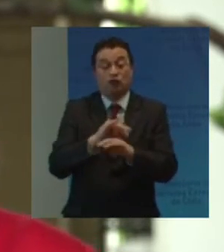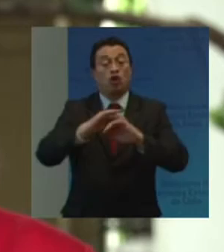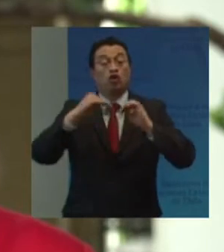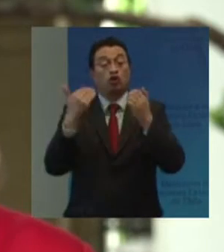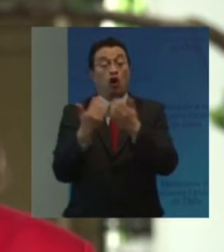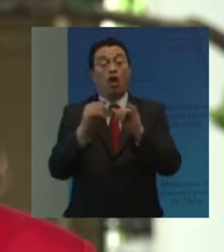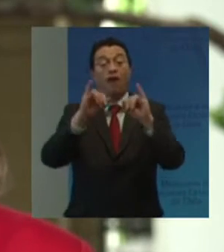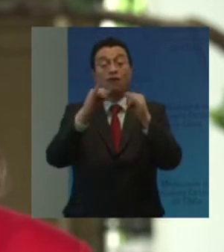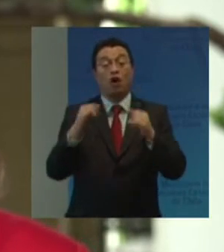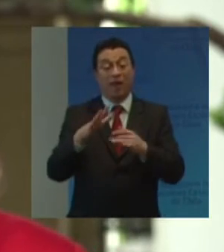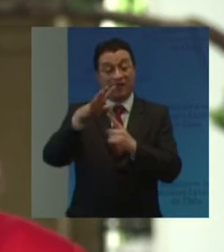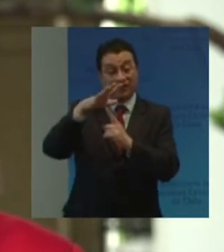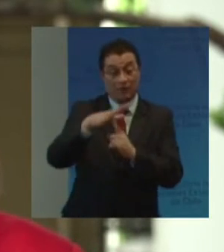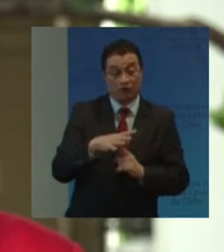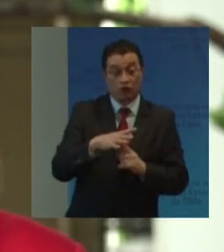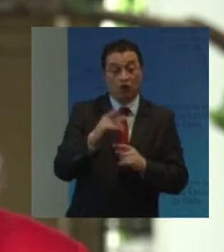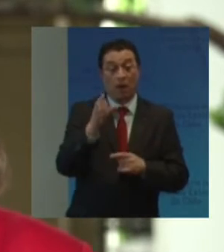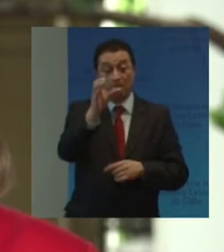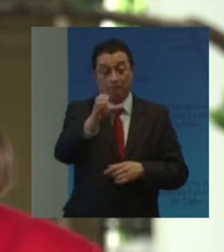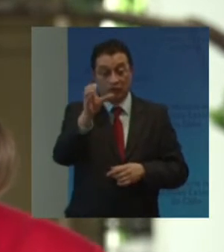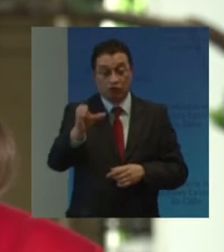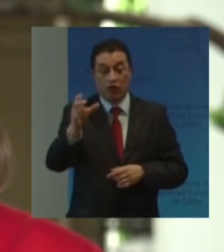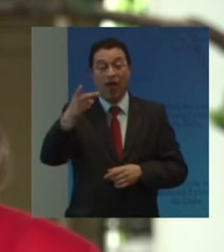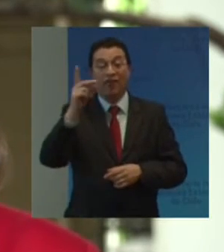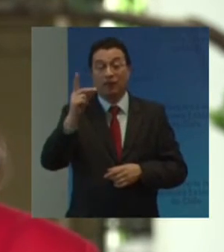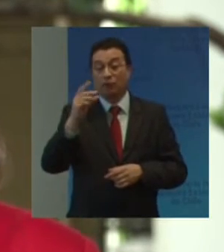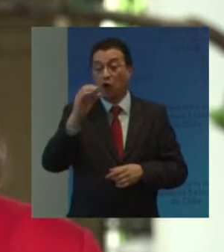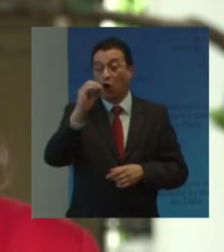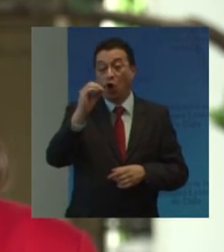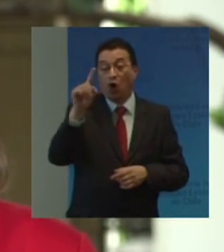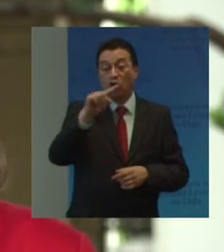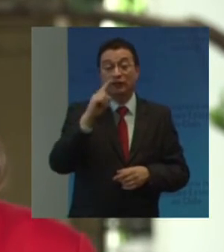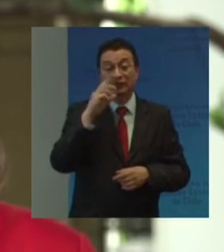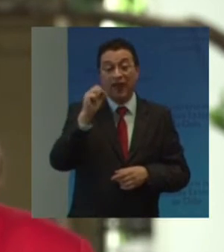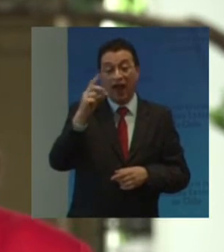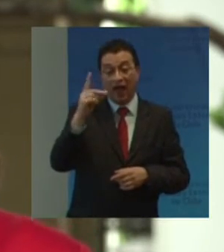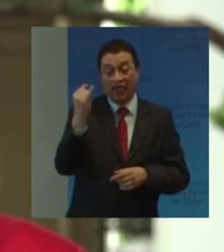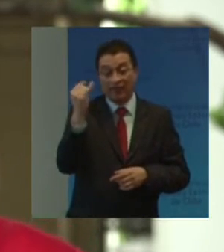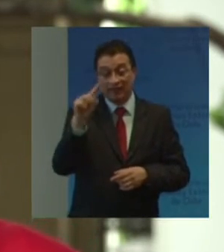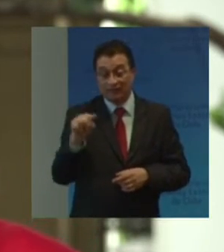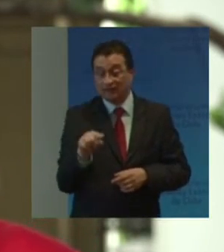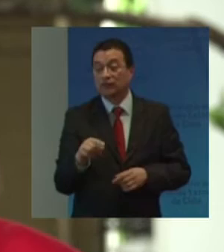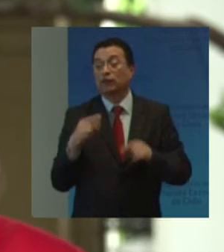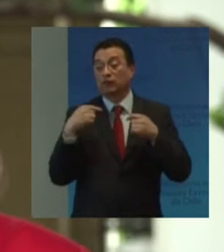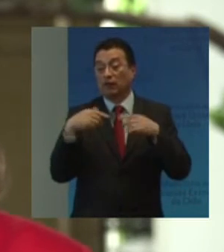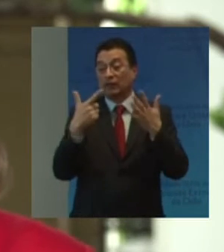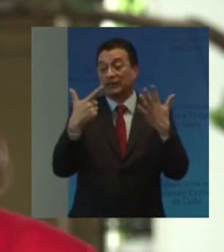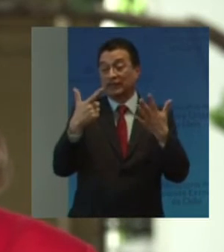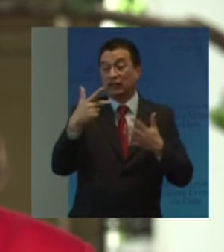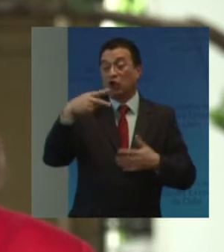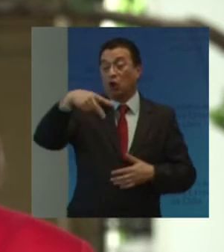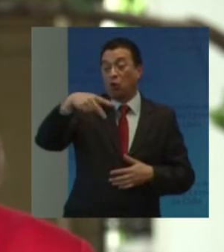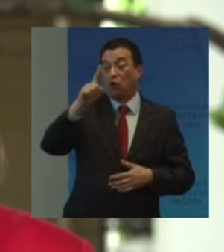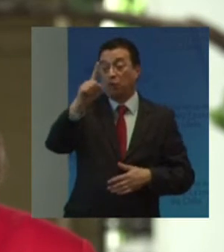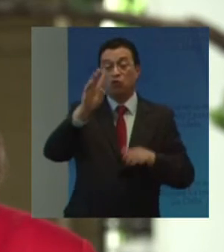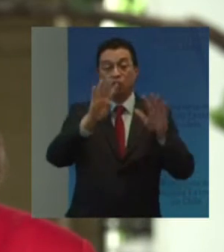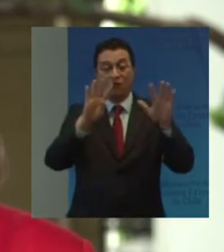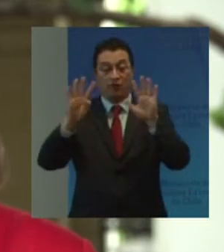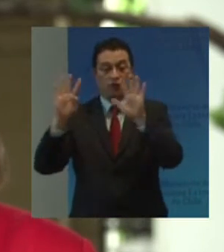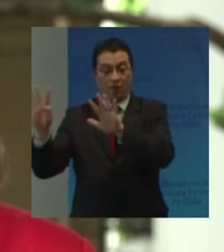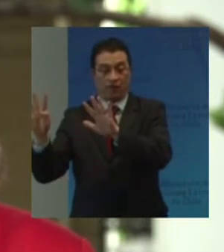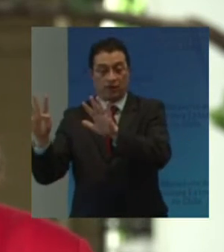formas De discriminación Contra las personas Con discapacidad O CIABIS Fue adoptada El 7 de junio De 1999